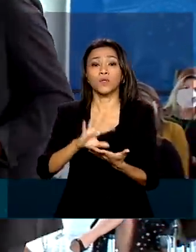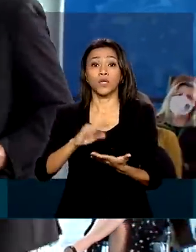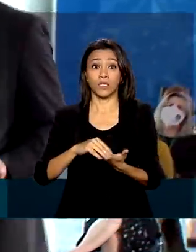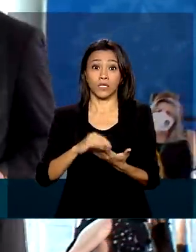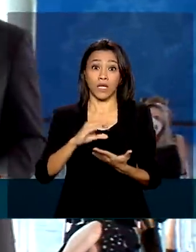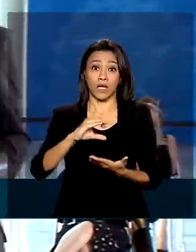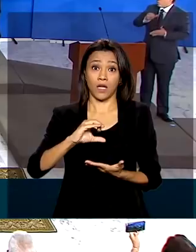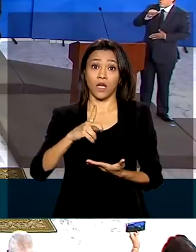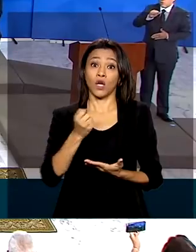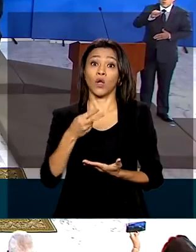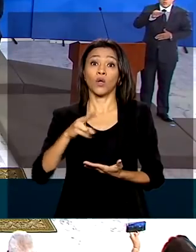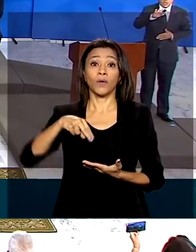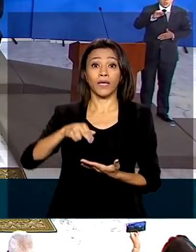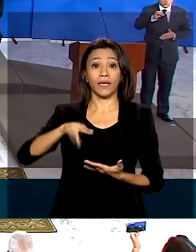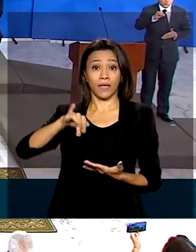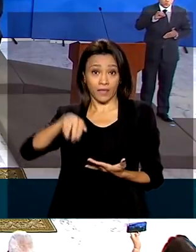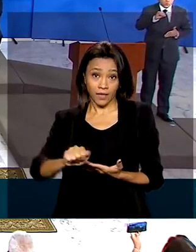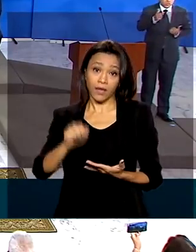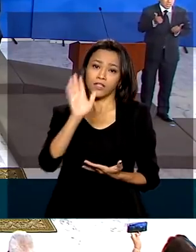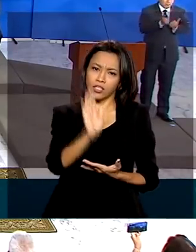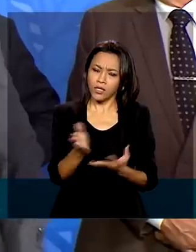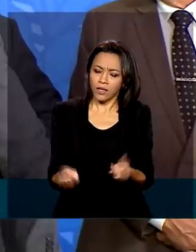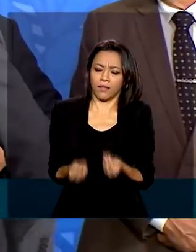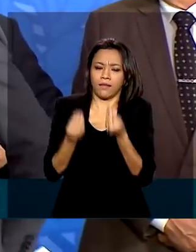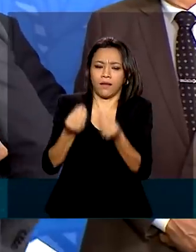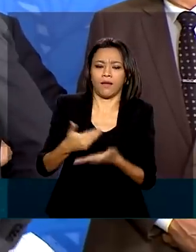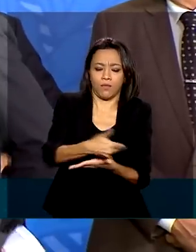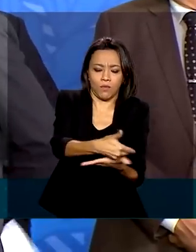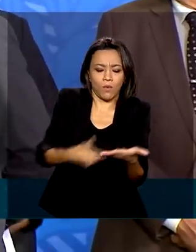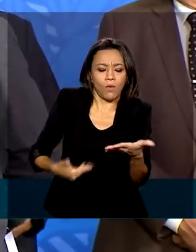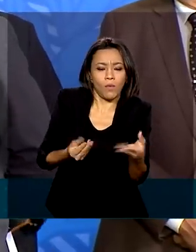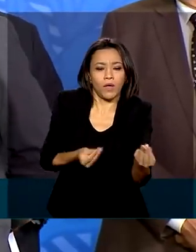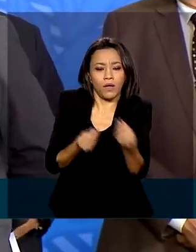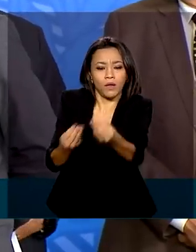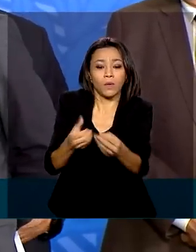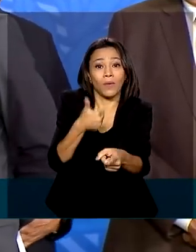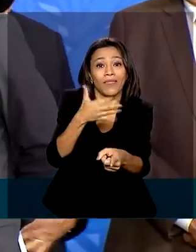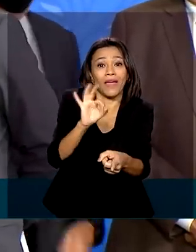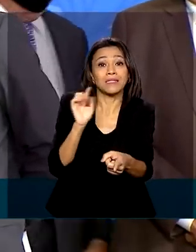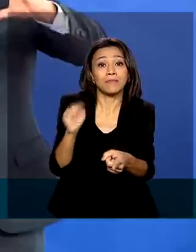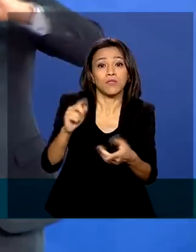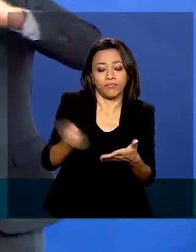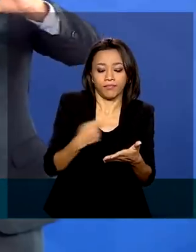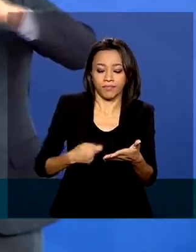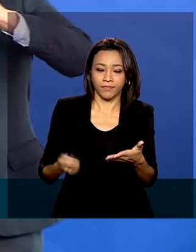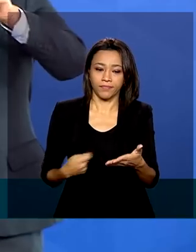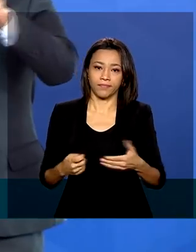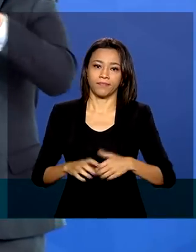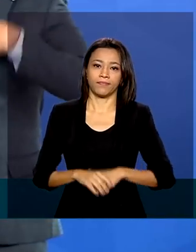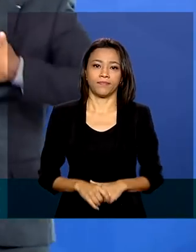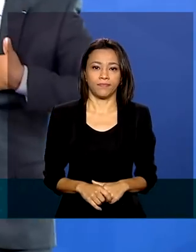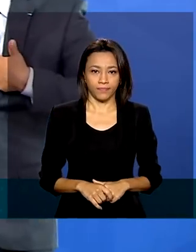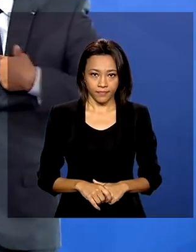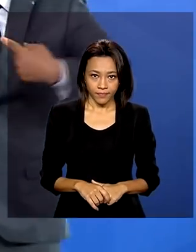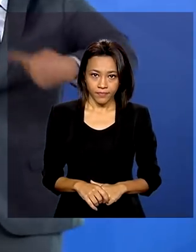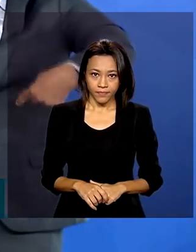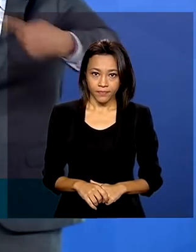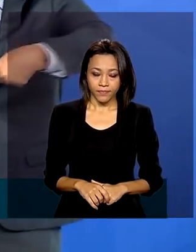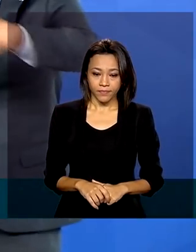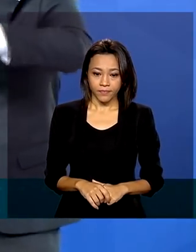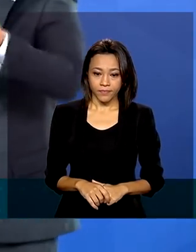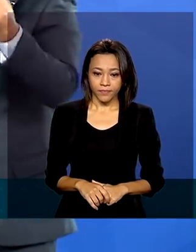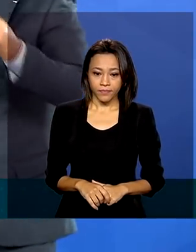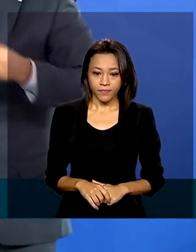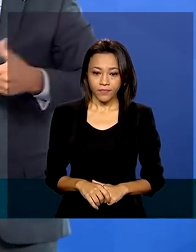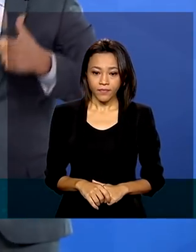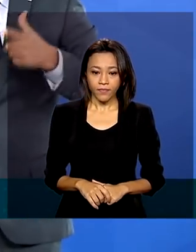Covid-19. Eles entregaram um documento ao presidente Jair Bolsonaro com 10 mil assinaturas. Todos os dias nós discutimos casos de nossos